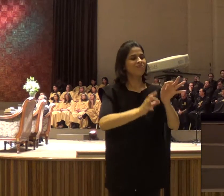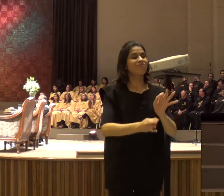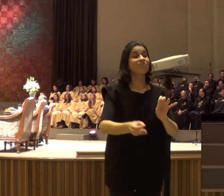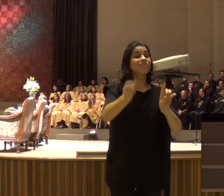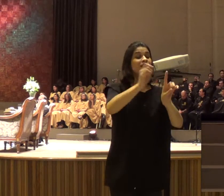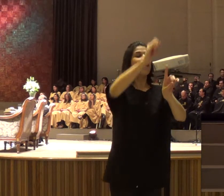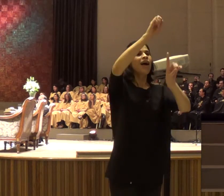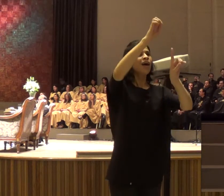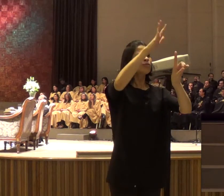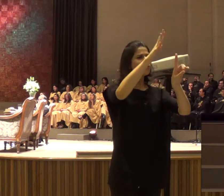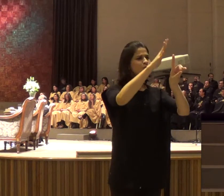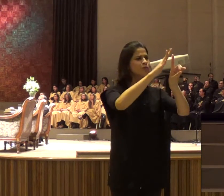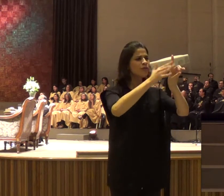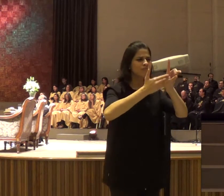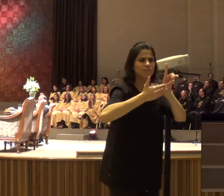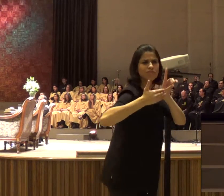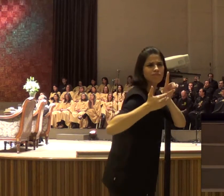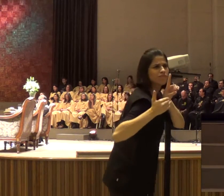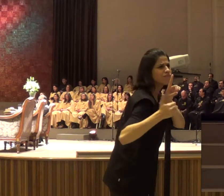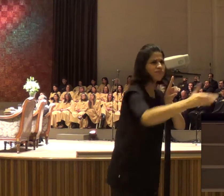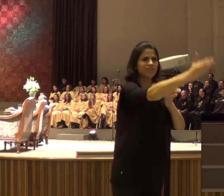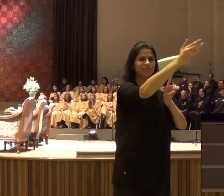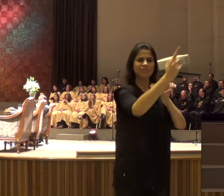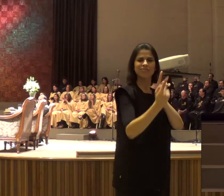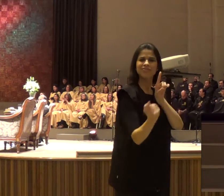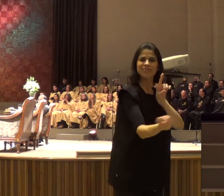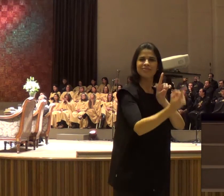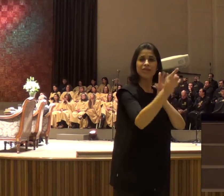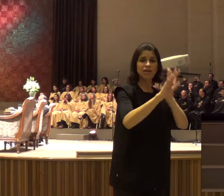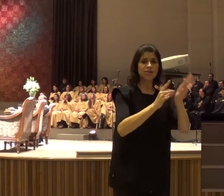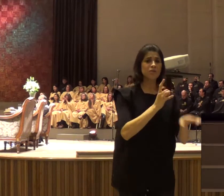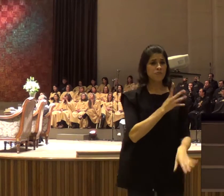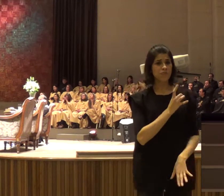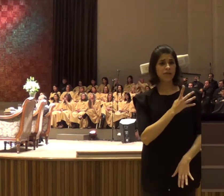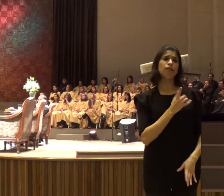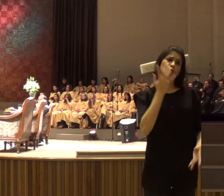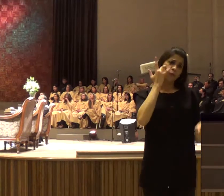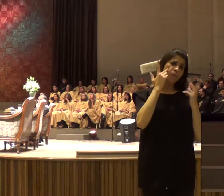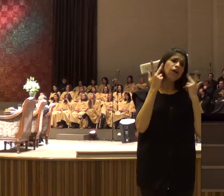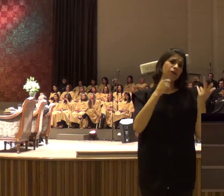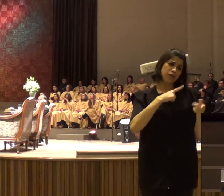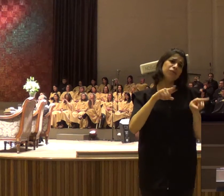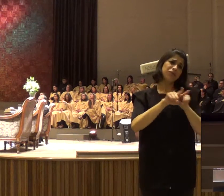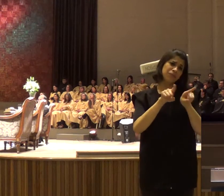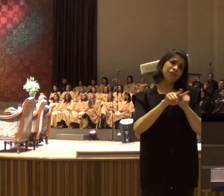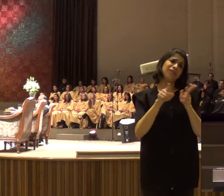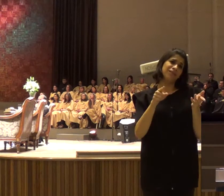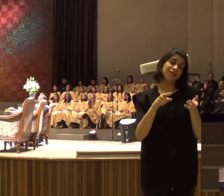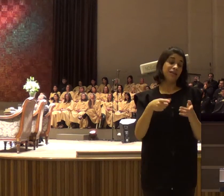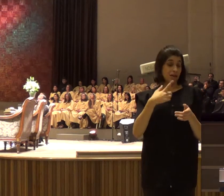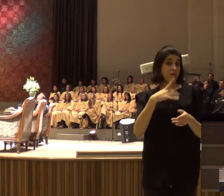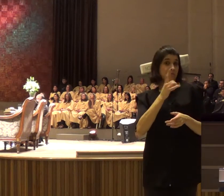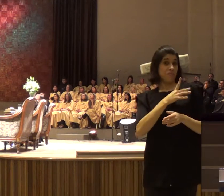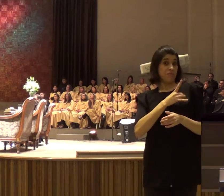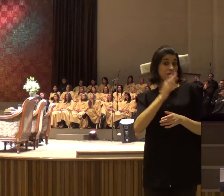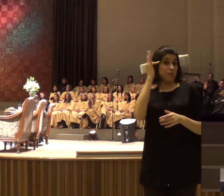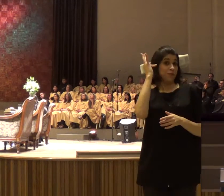vida, você vai sentir medo? Vai, eu sinto medo, às vezes, até da velhice, não é verdade?